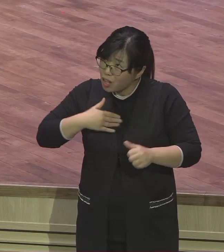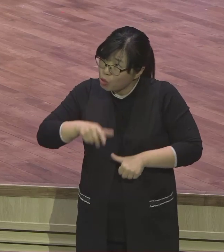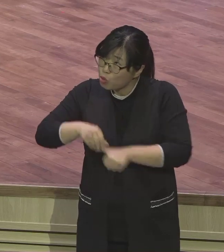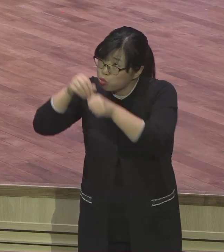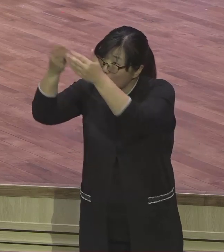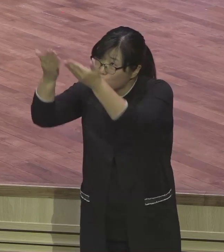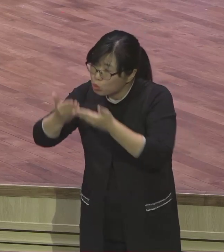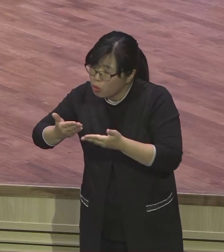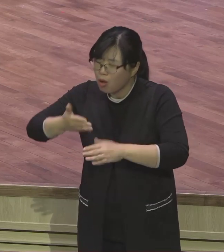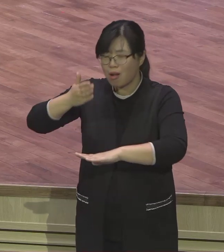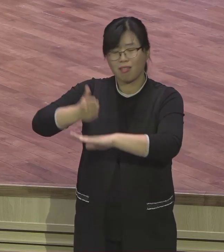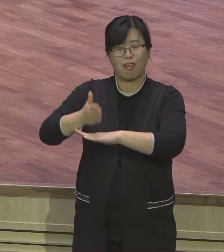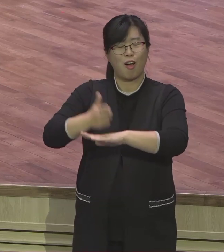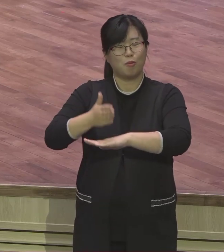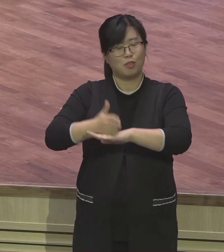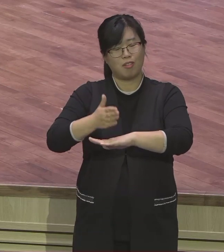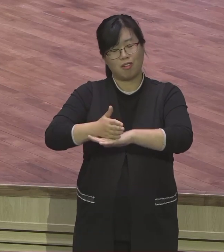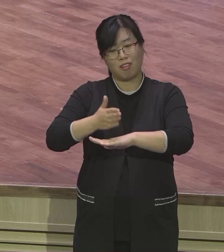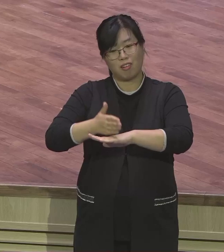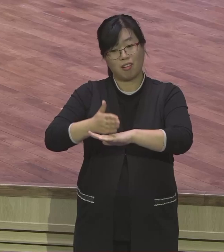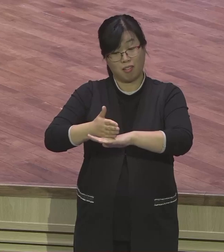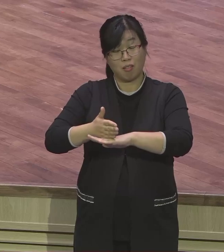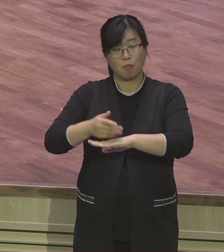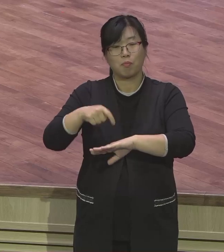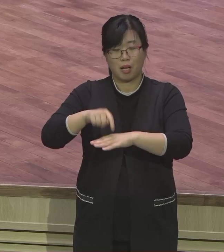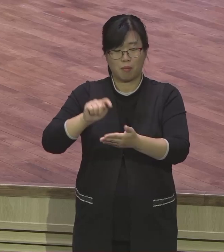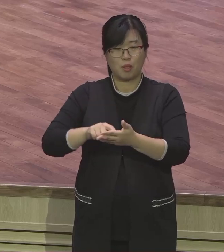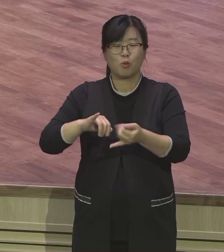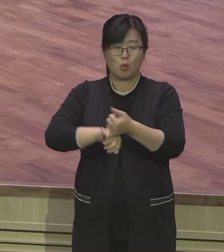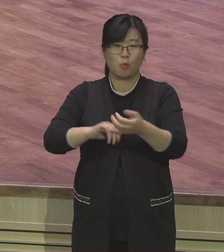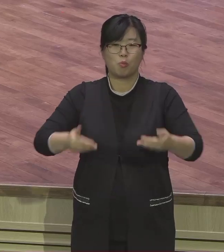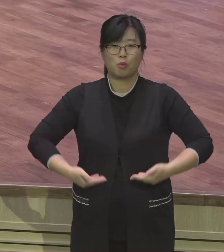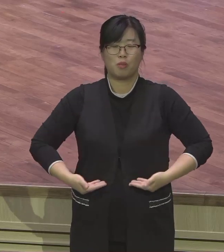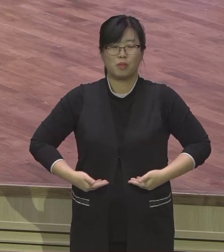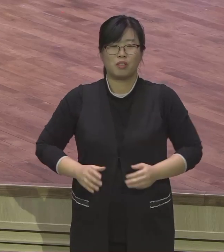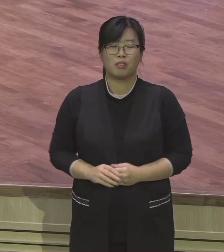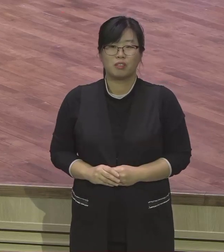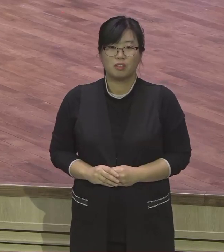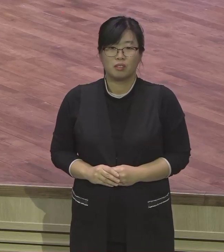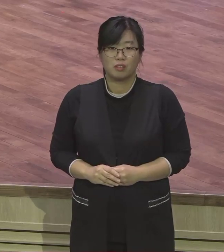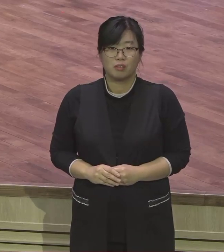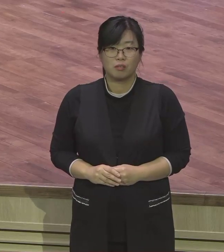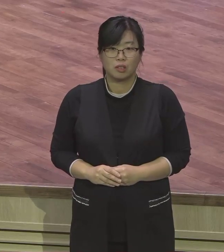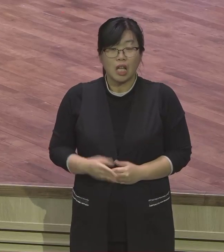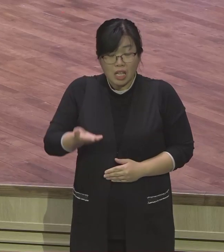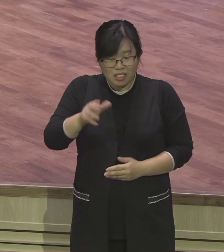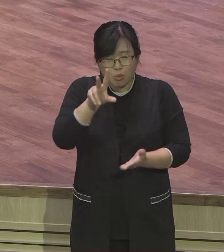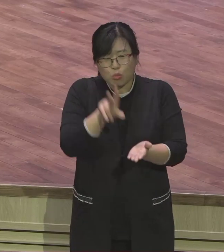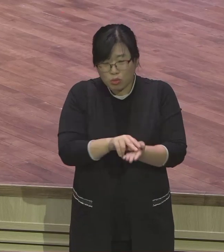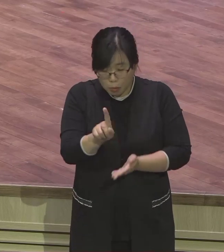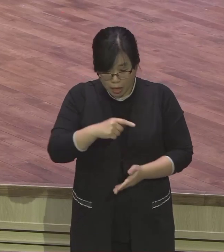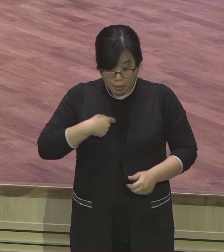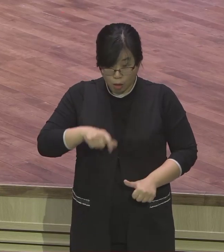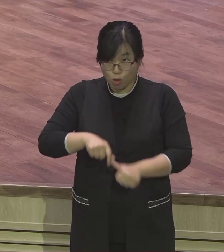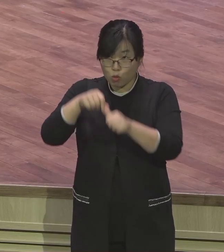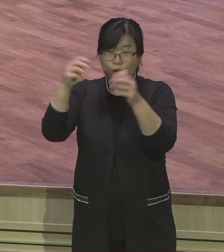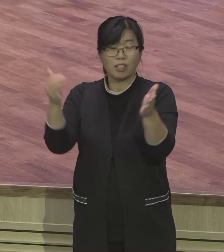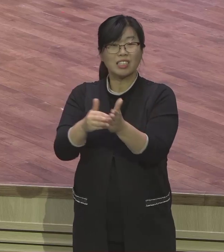아멘. 하나님이 그냥 주신 거예요. 그런데 문제는 뭐냐. 계속 속는 겁니다. 계속 속아요.